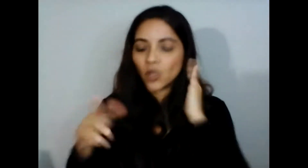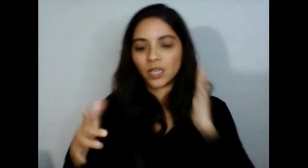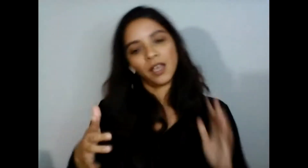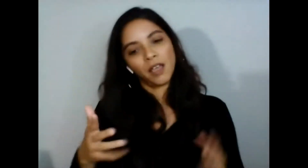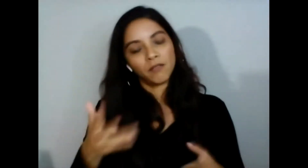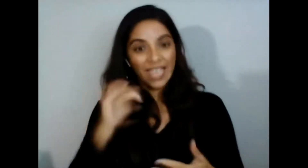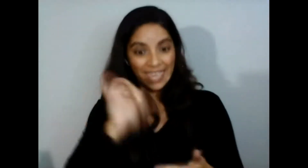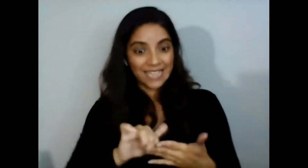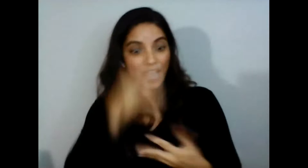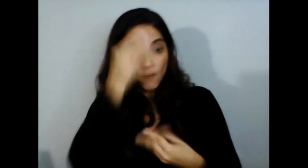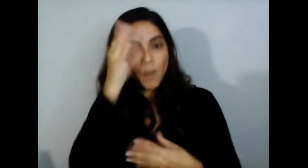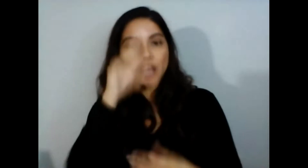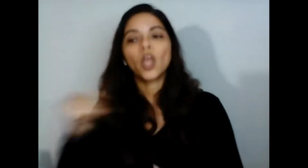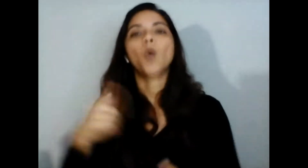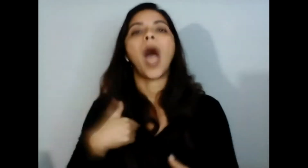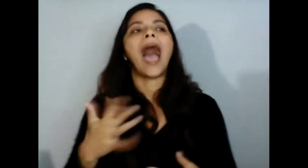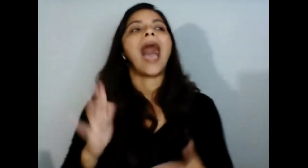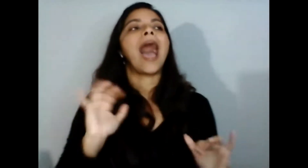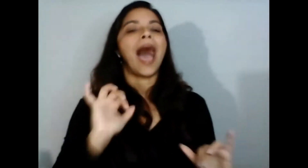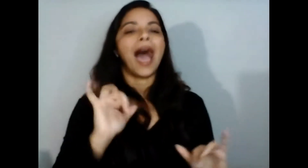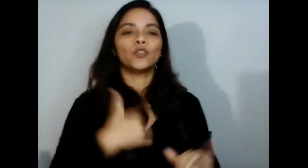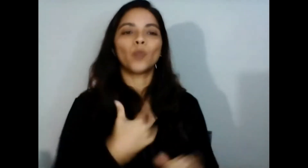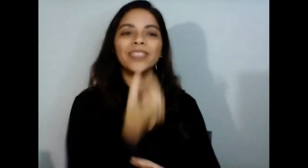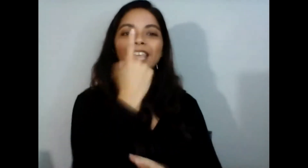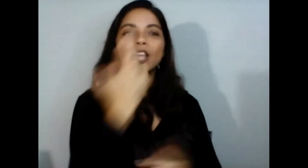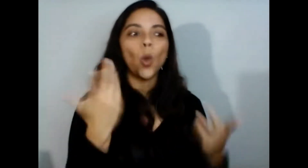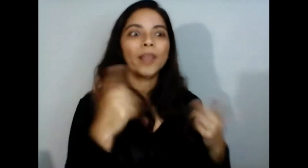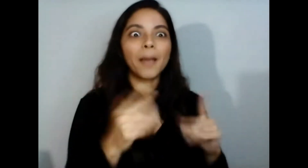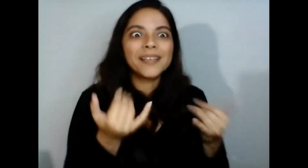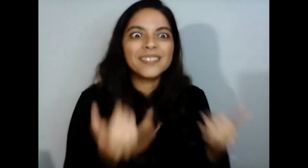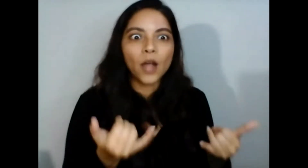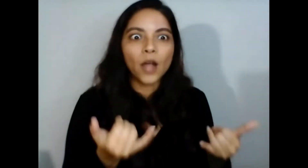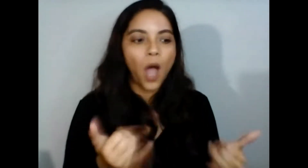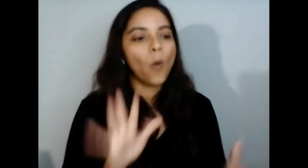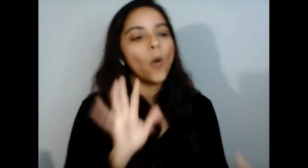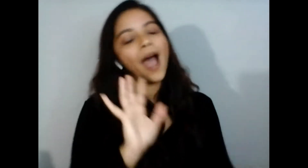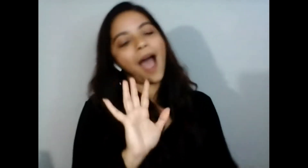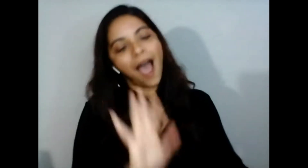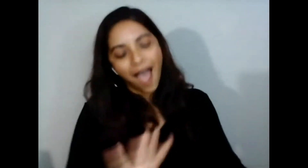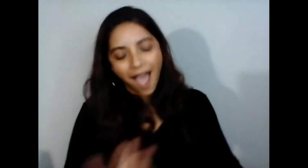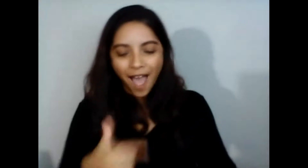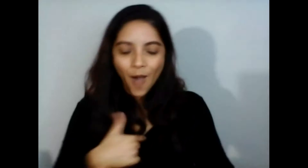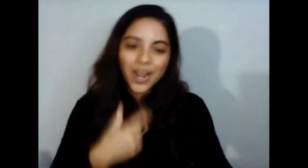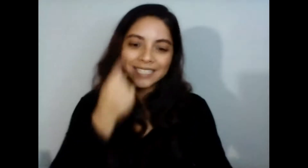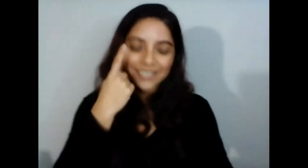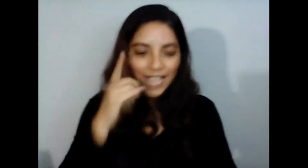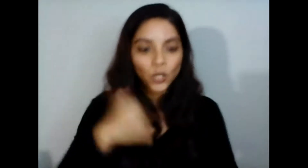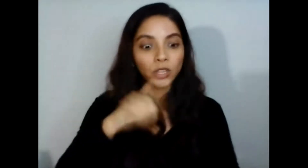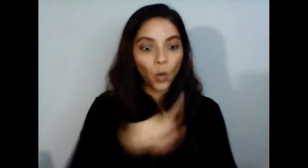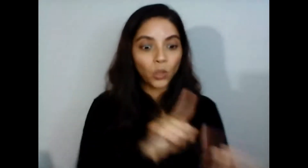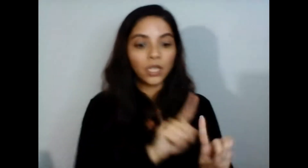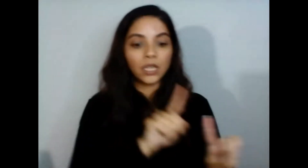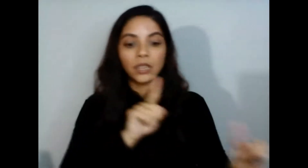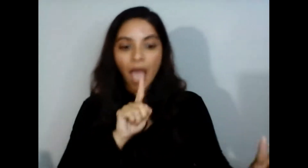material en mano entenderlo para hacer verdad lo que es distancia la